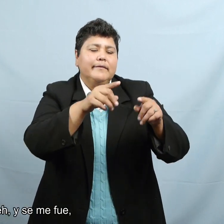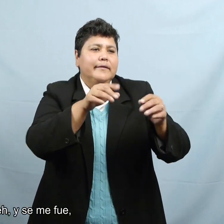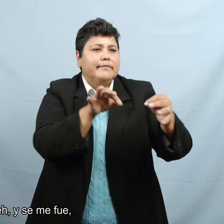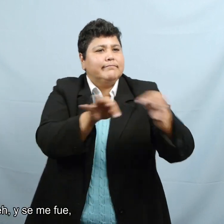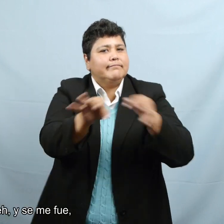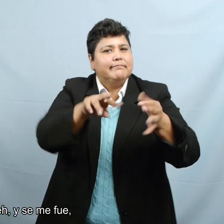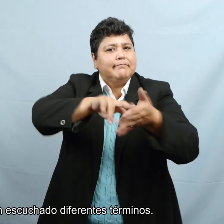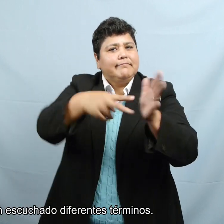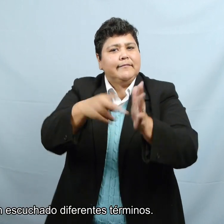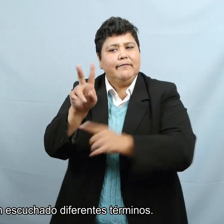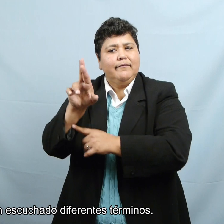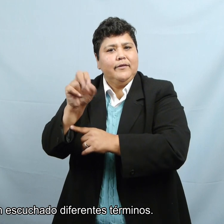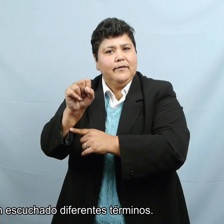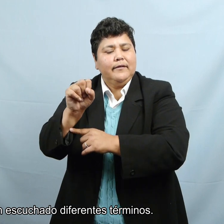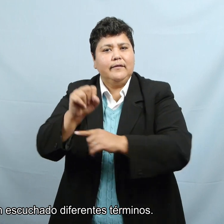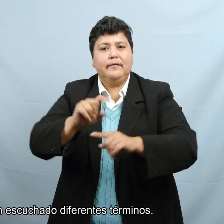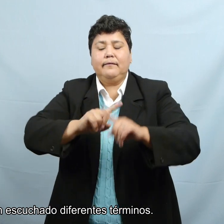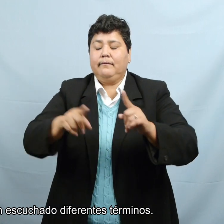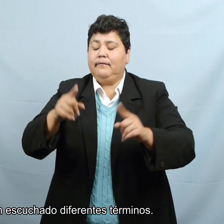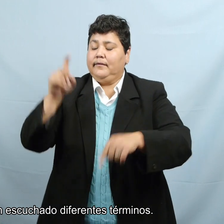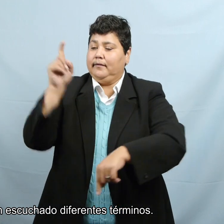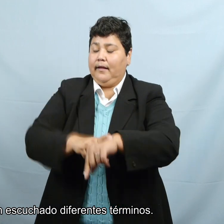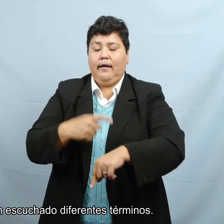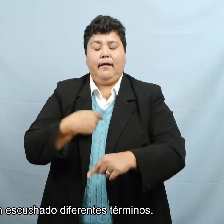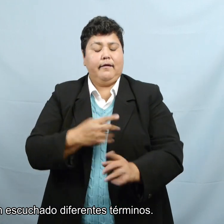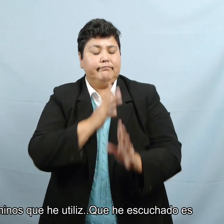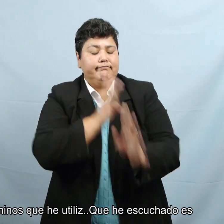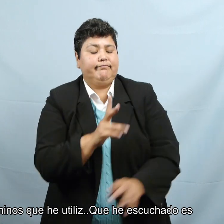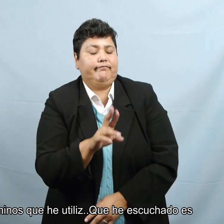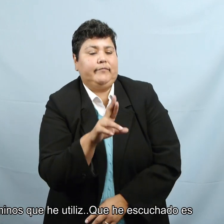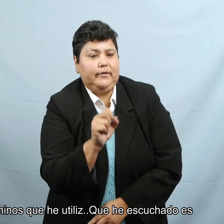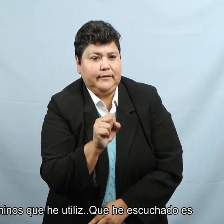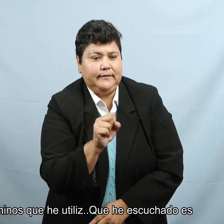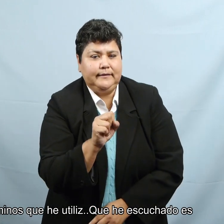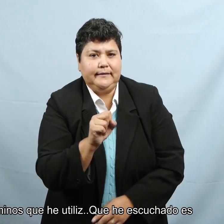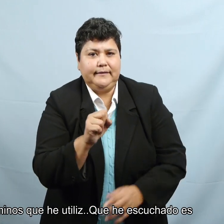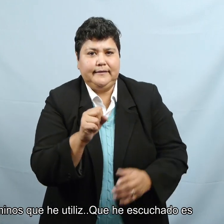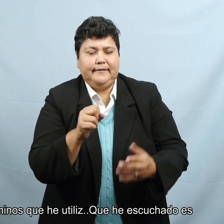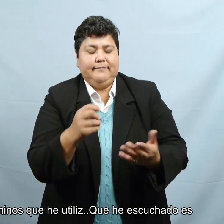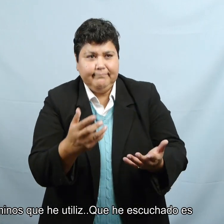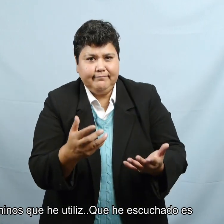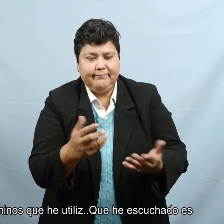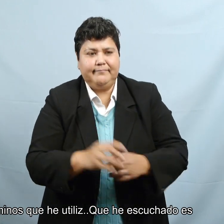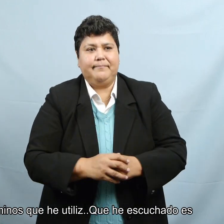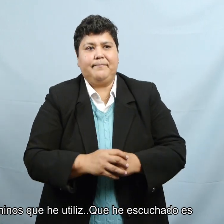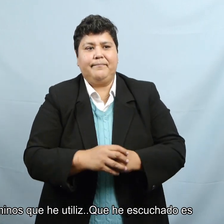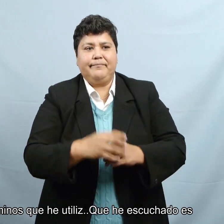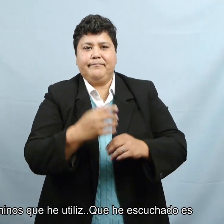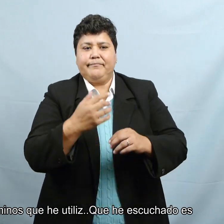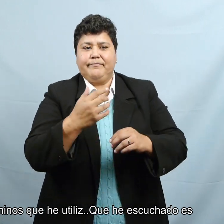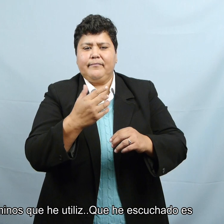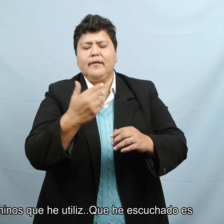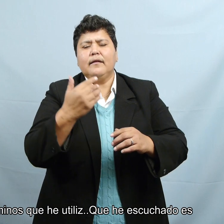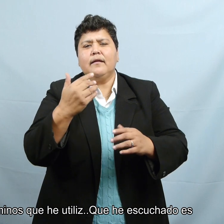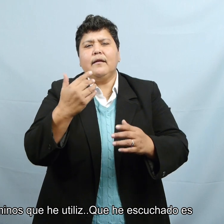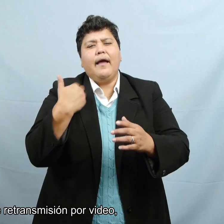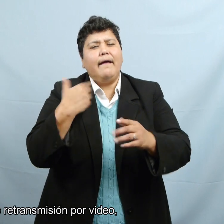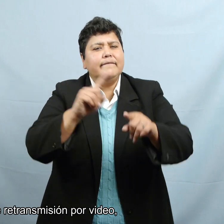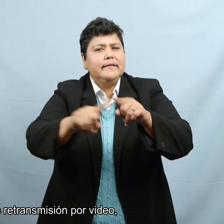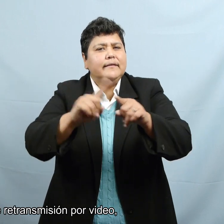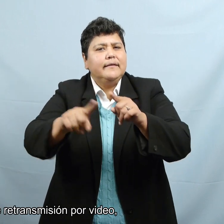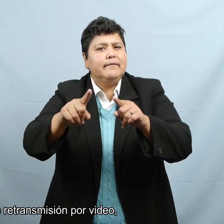Y se me fue. Porque también he escuchado diferentes términos. Yo, yo, algunos de los términos que he escuchado es